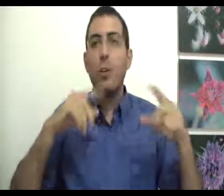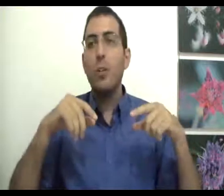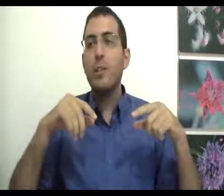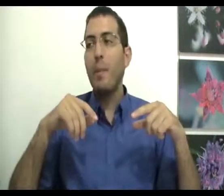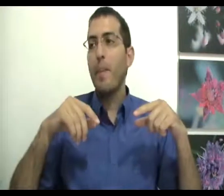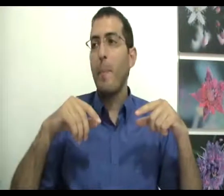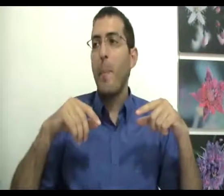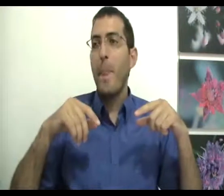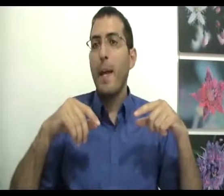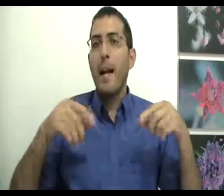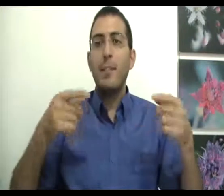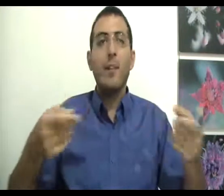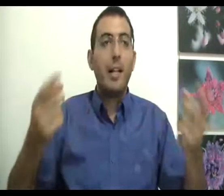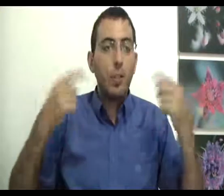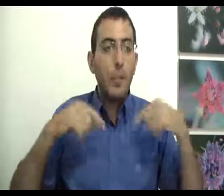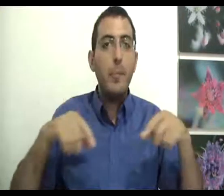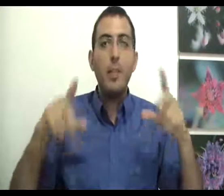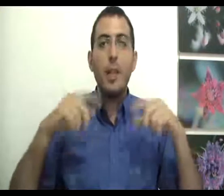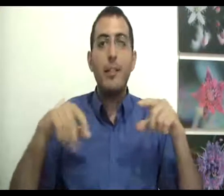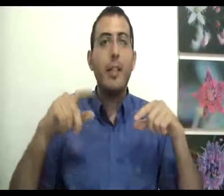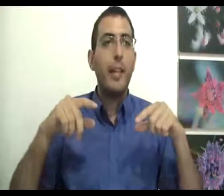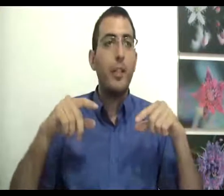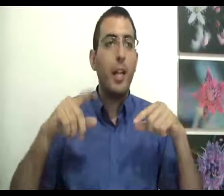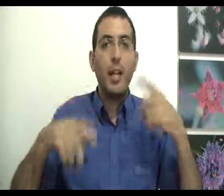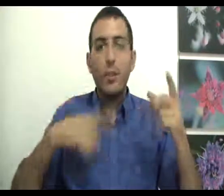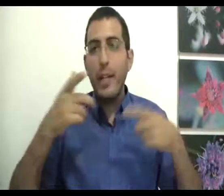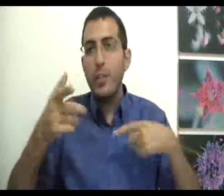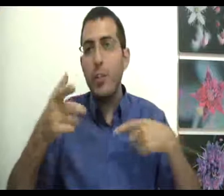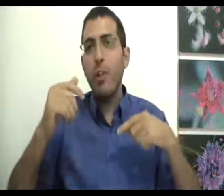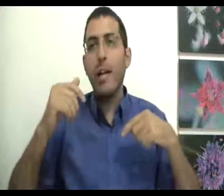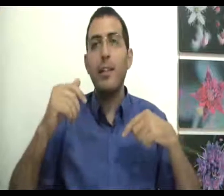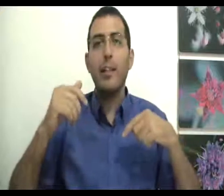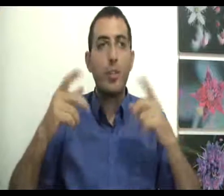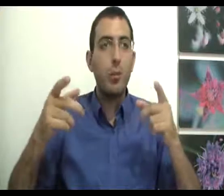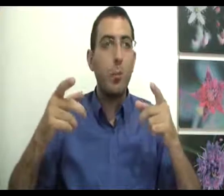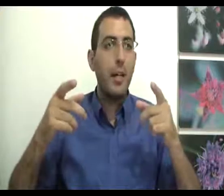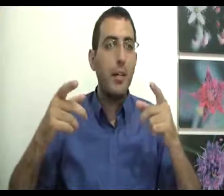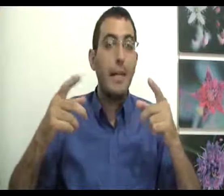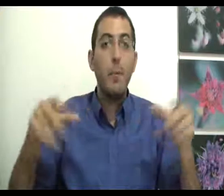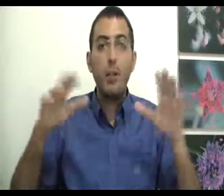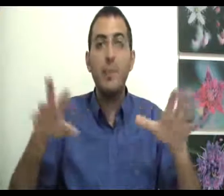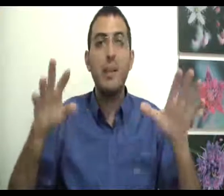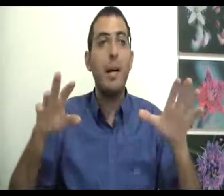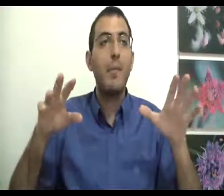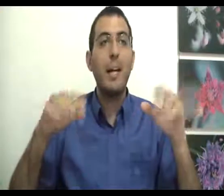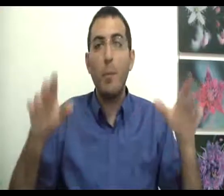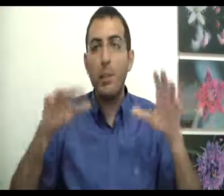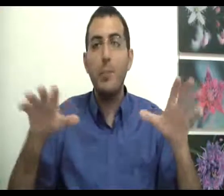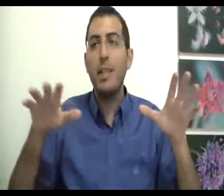לא להיות צמא עכשיו על הרצון הפנימי שלך תתעקש על הרצון החיצוני שלך אל תתעקש לדוגמה, גם אם לא תמצא מים גם אם לא תמצא